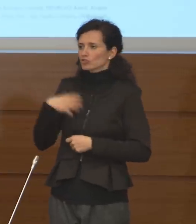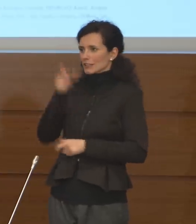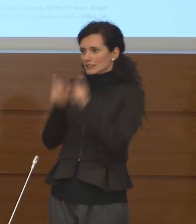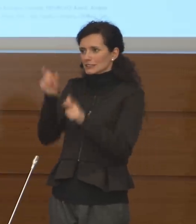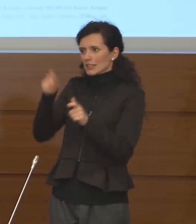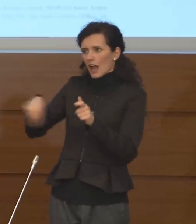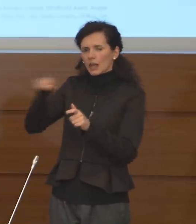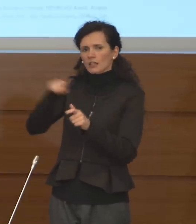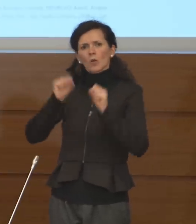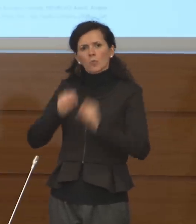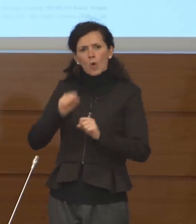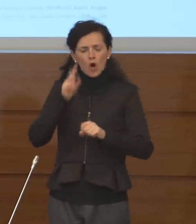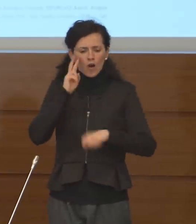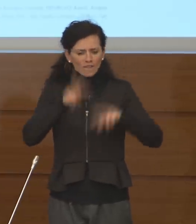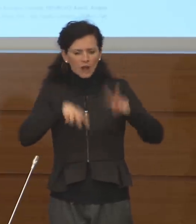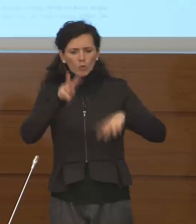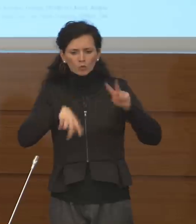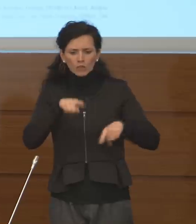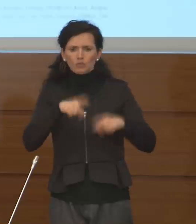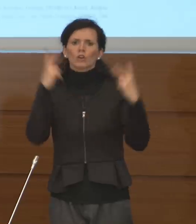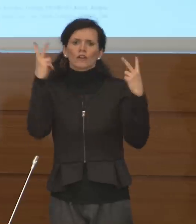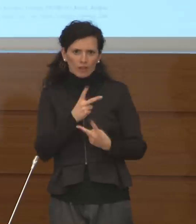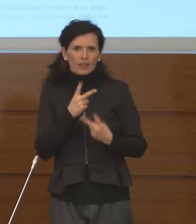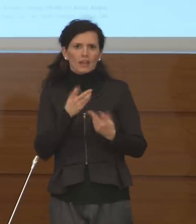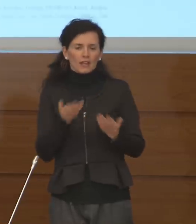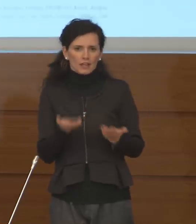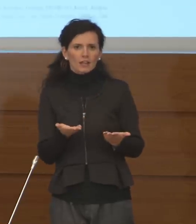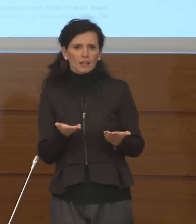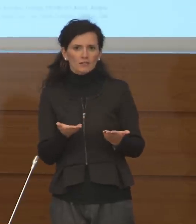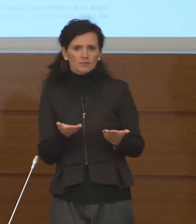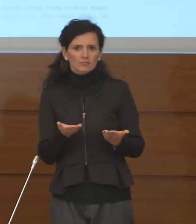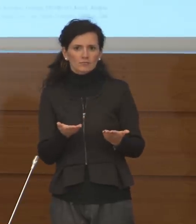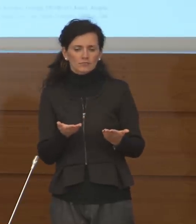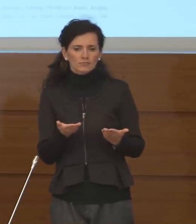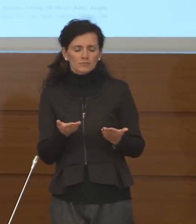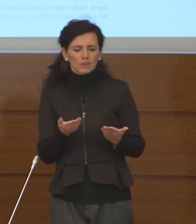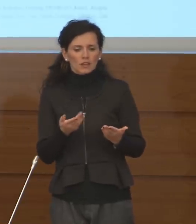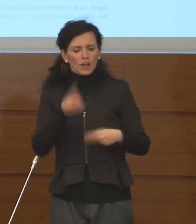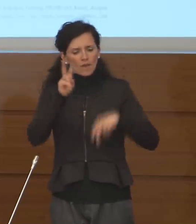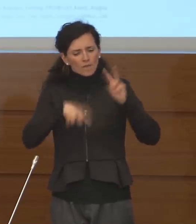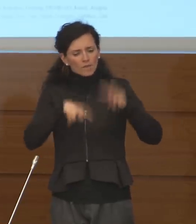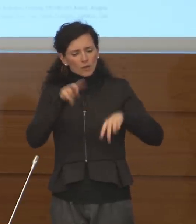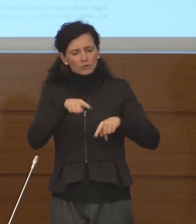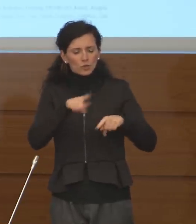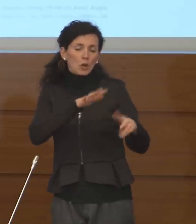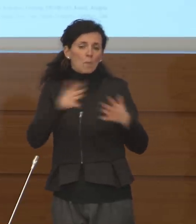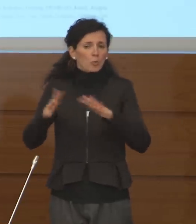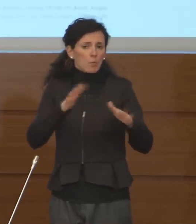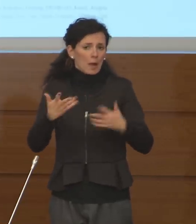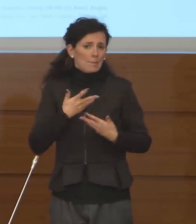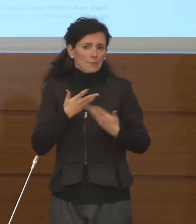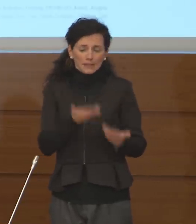delle valutazioni realistiche o molto probabili.